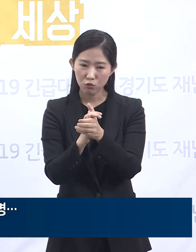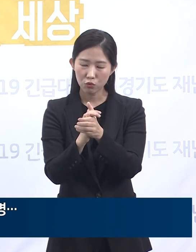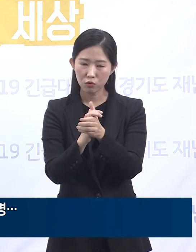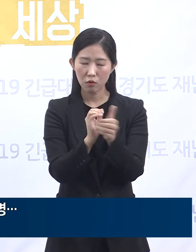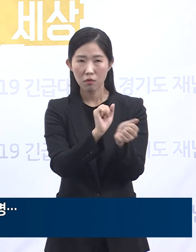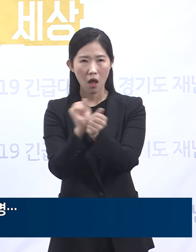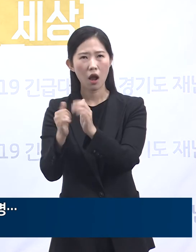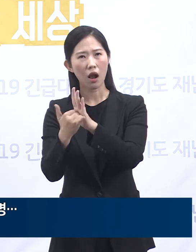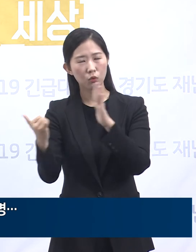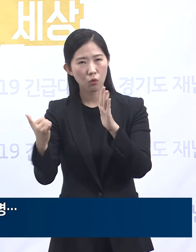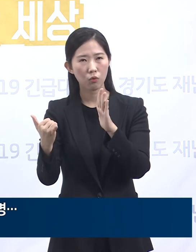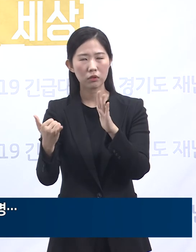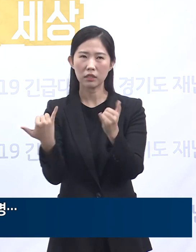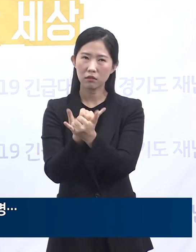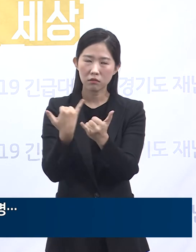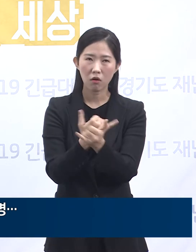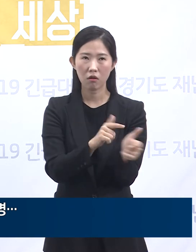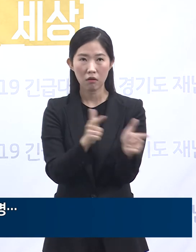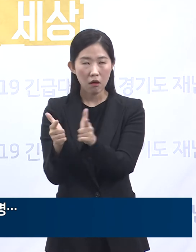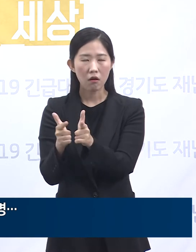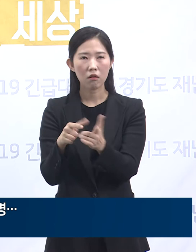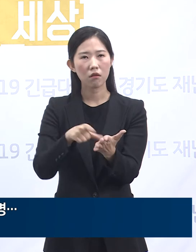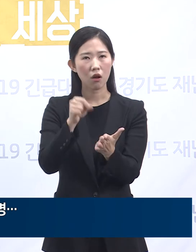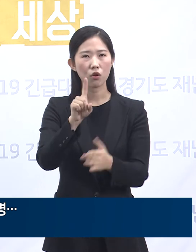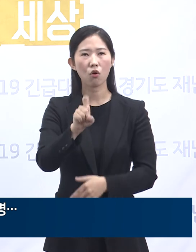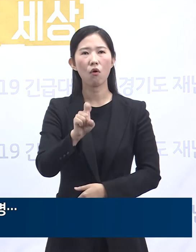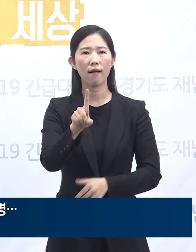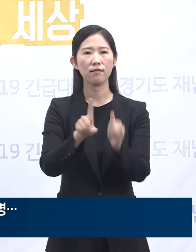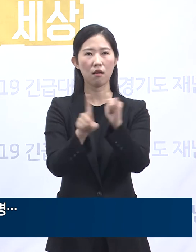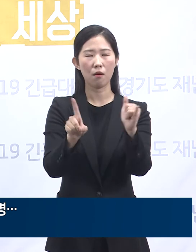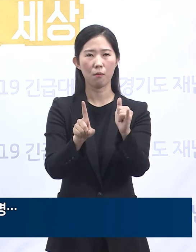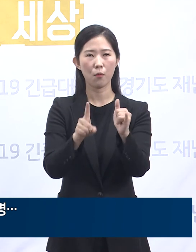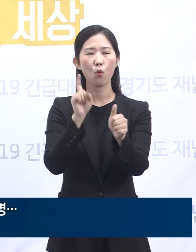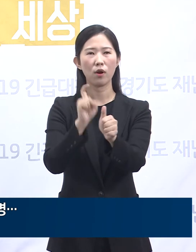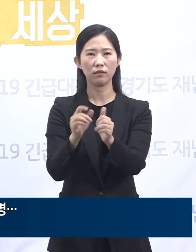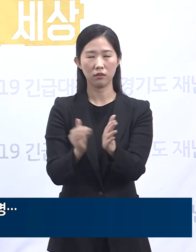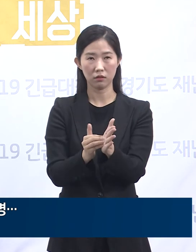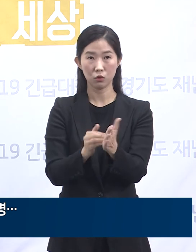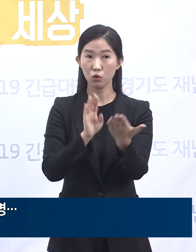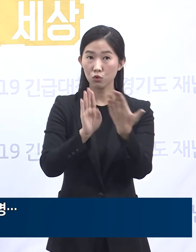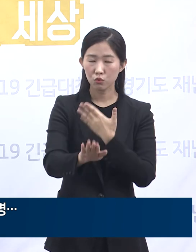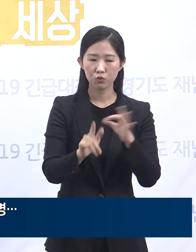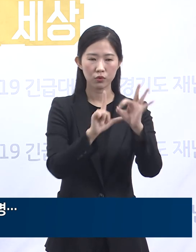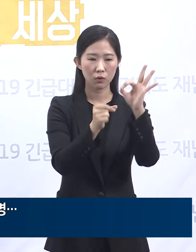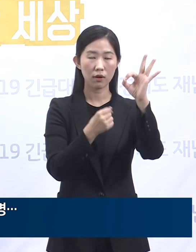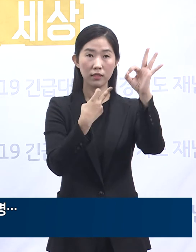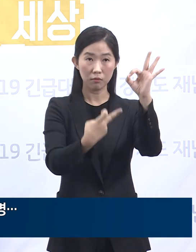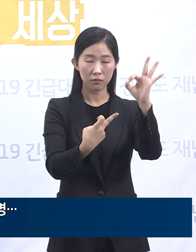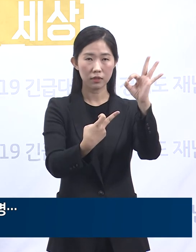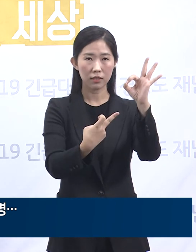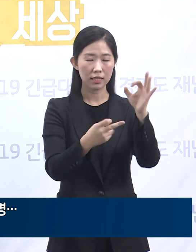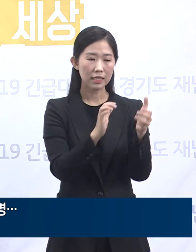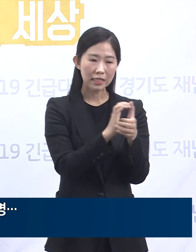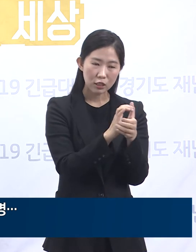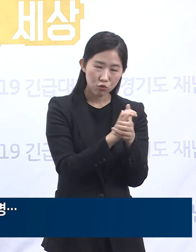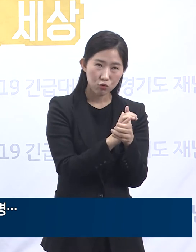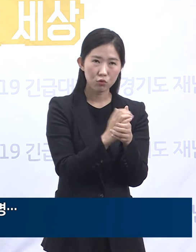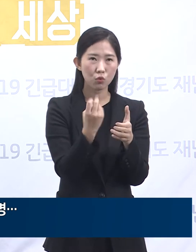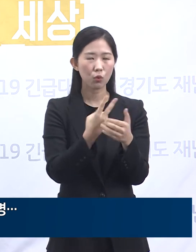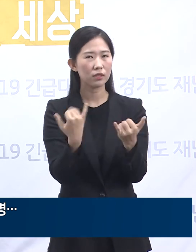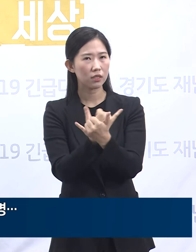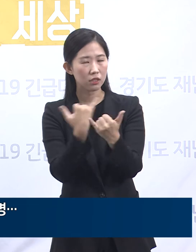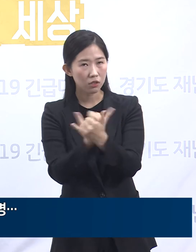11명이 확진 판정을 받았습니다. 이후 10월 12일 확진자들의 친구와 친척 등